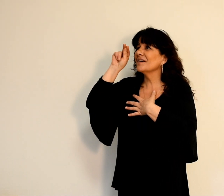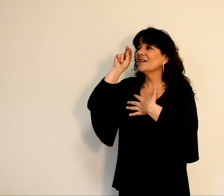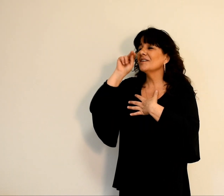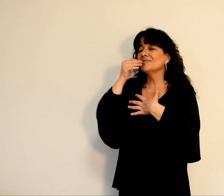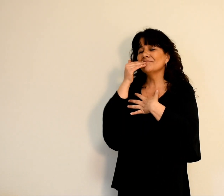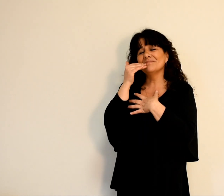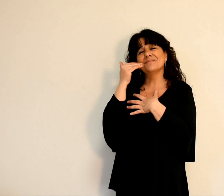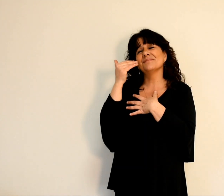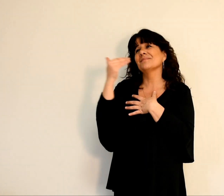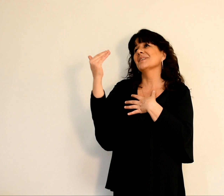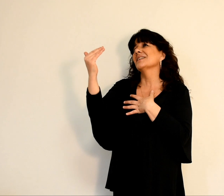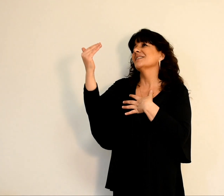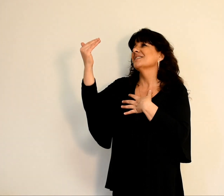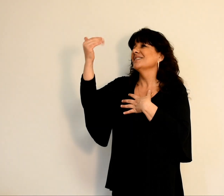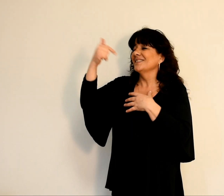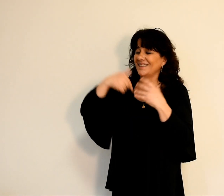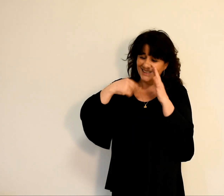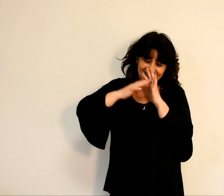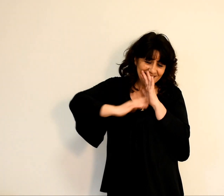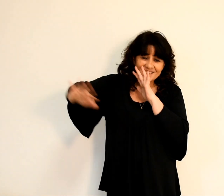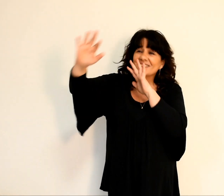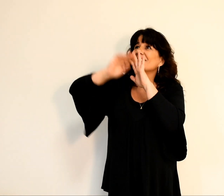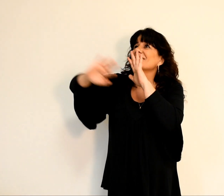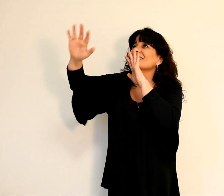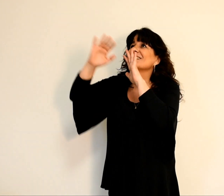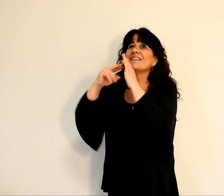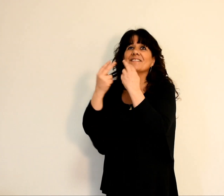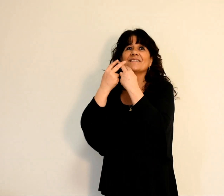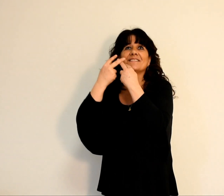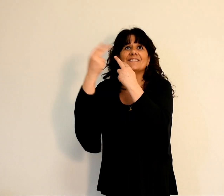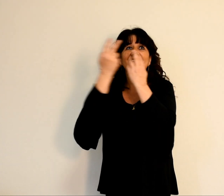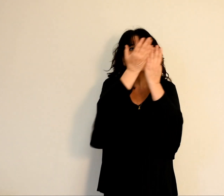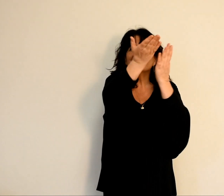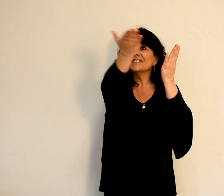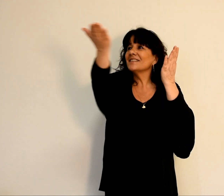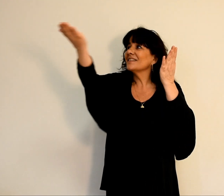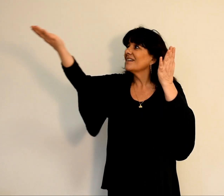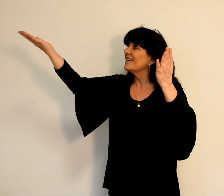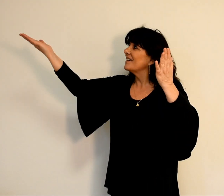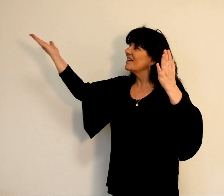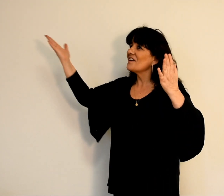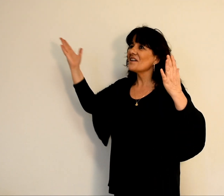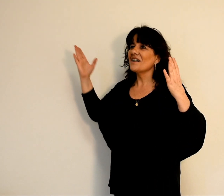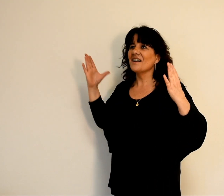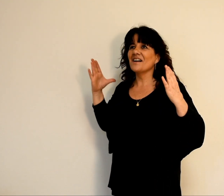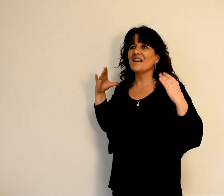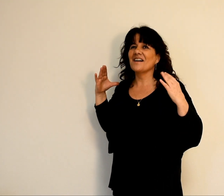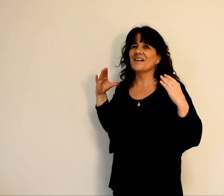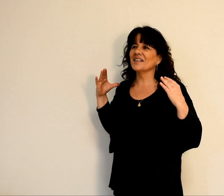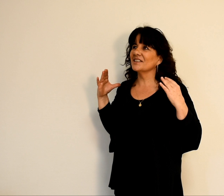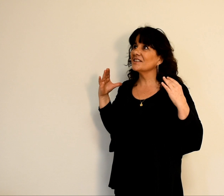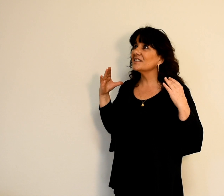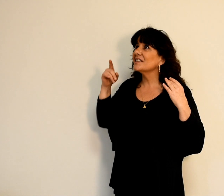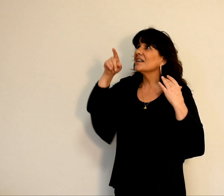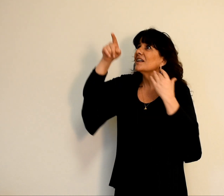Je te chante, présence des anges, vers ton temple